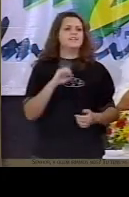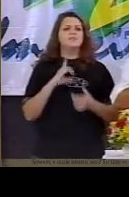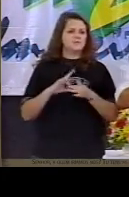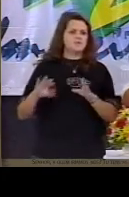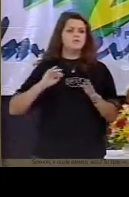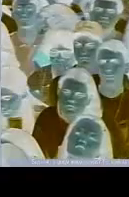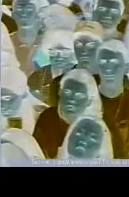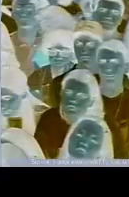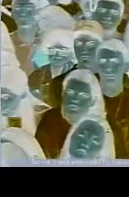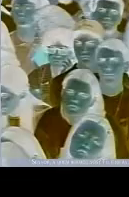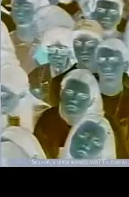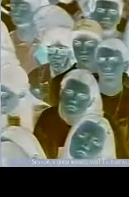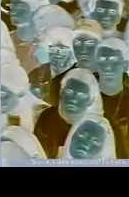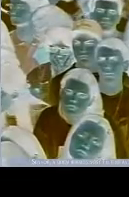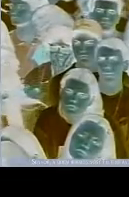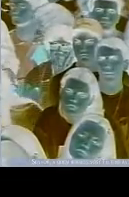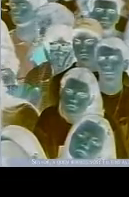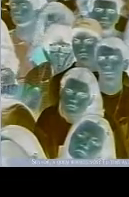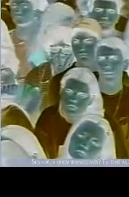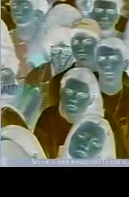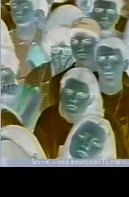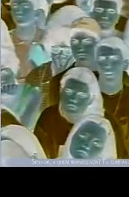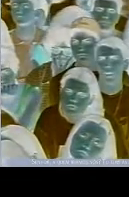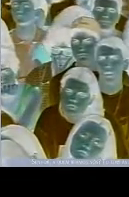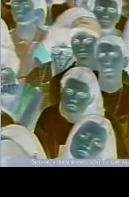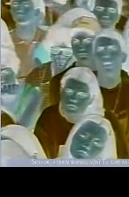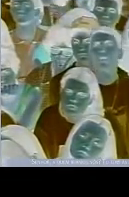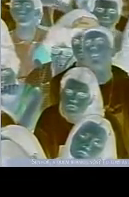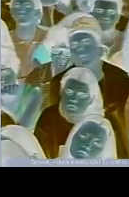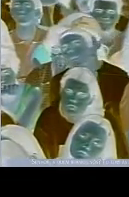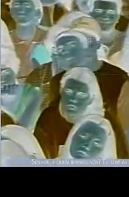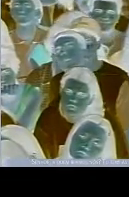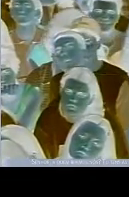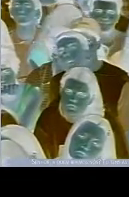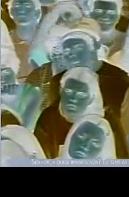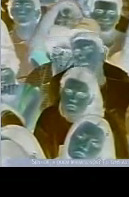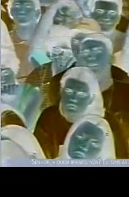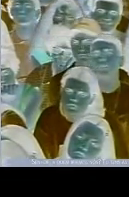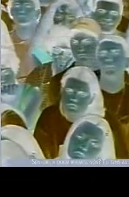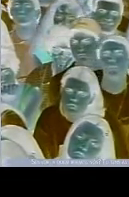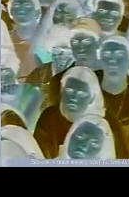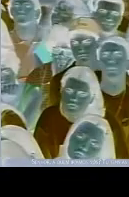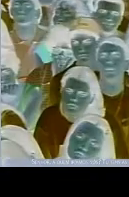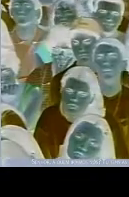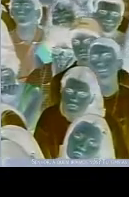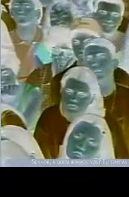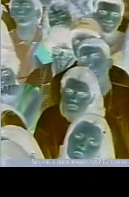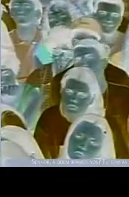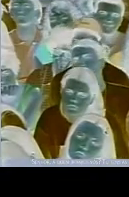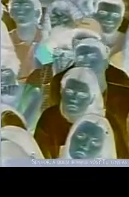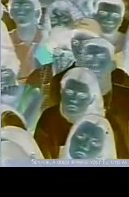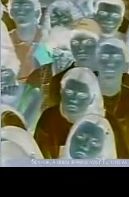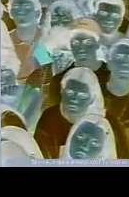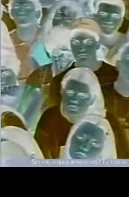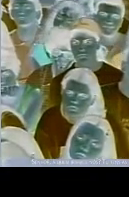as brigas, as discussões ou eu tentar mostrar o defeito e a fraqueza dos outros para ver se de alguma forma